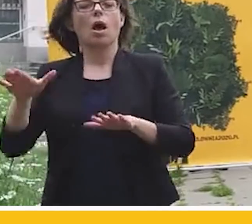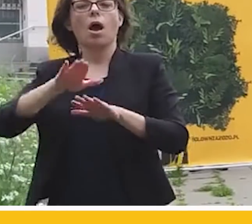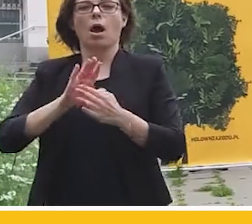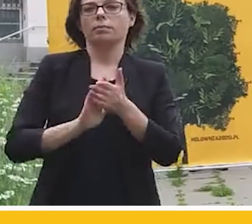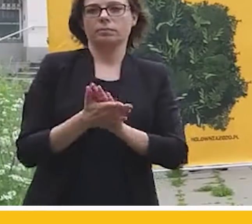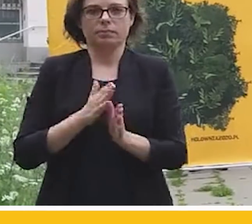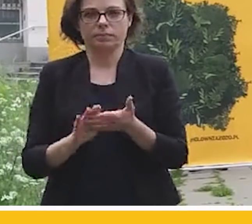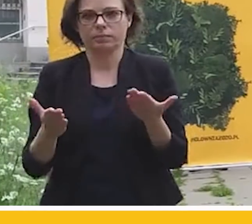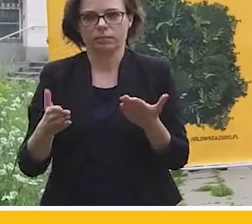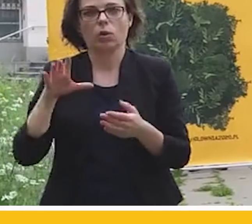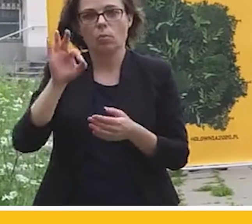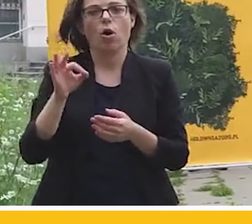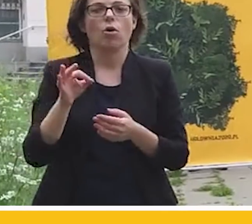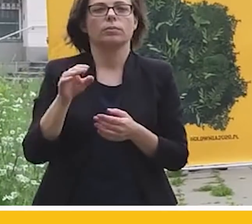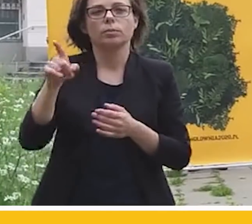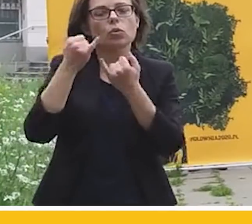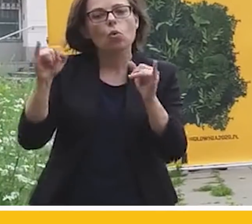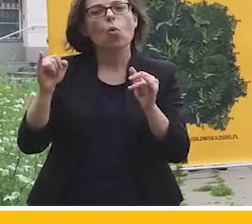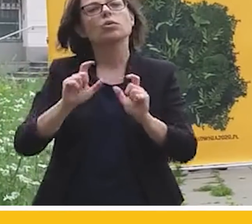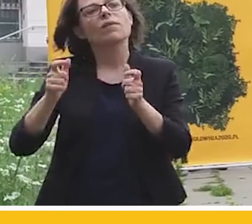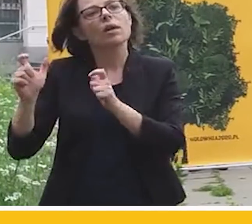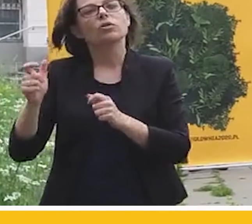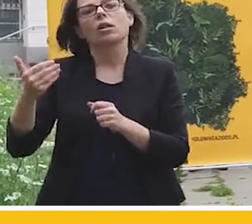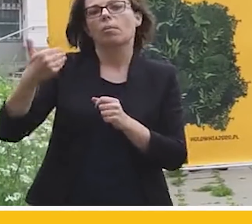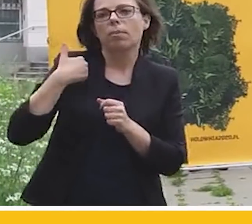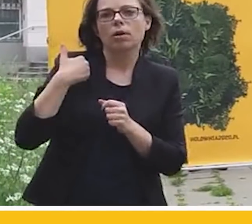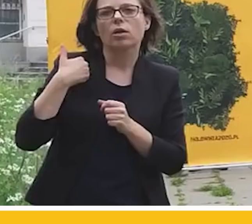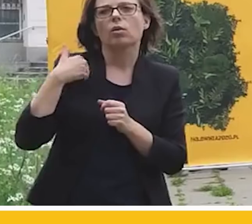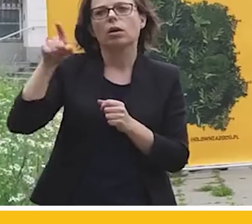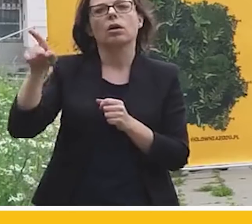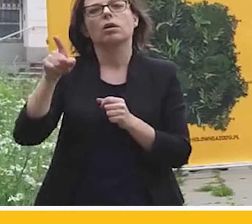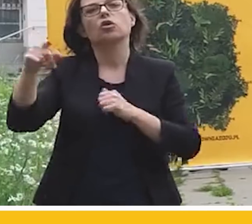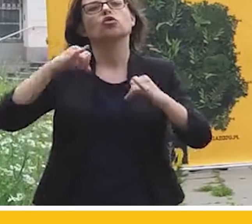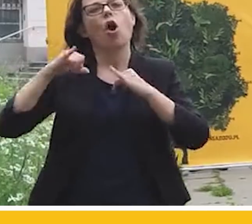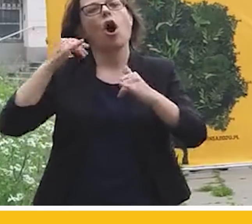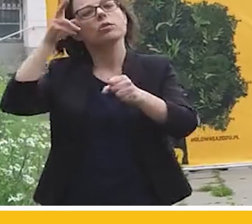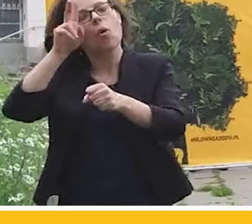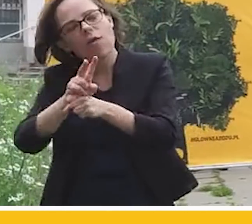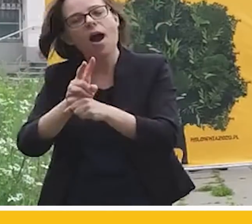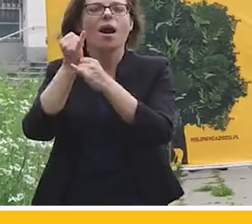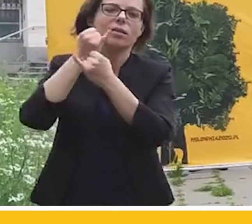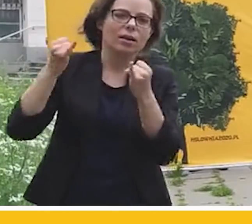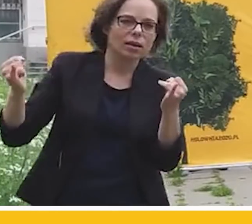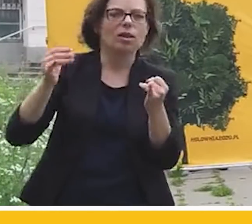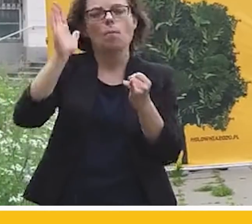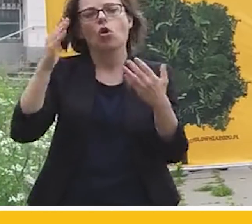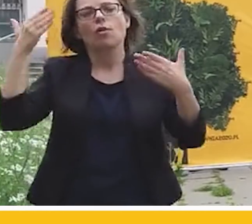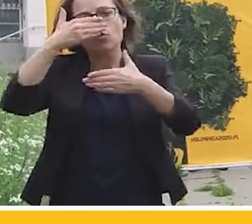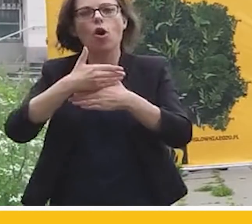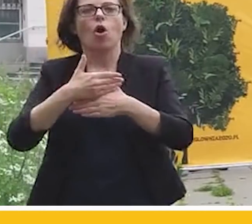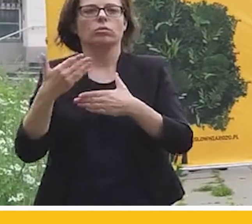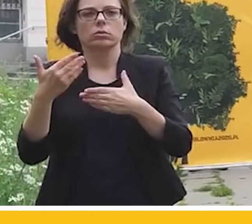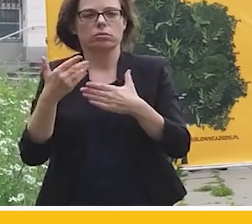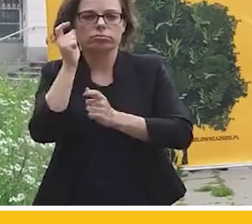różne wydarzenia, które działy się po naszej stronie tym spektaklem, tym cyrkiem z wotum zaufania dla rządu. Później tą nocną przepychanką.